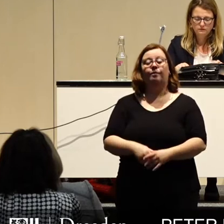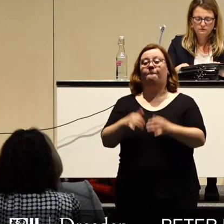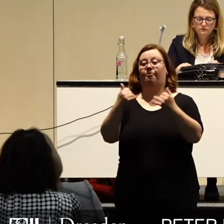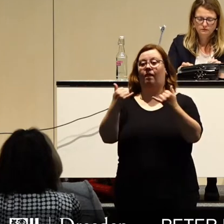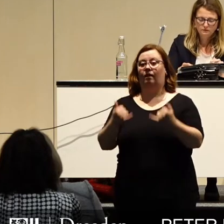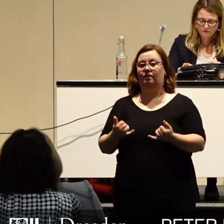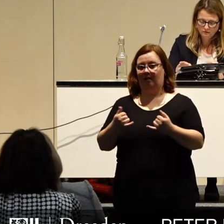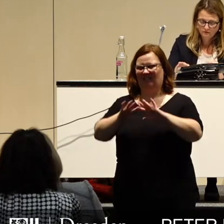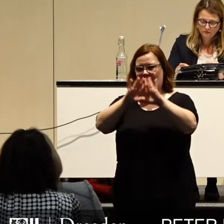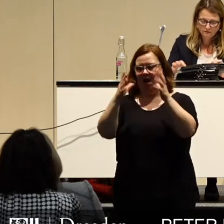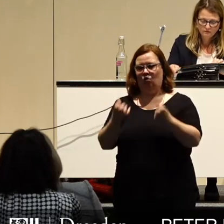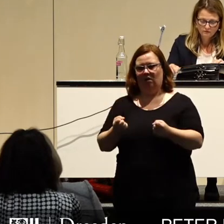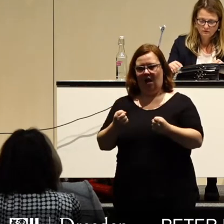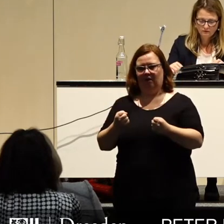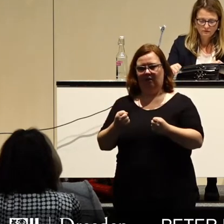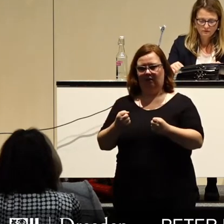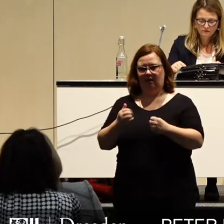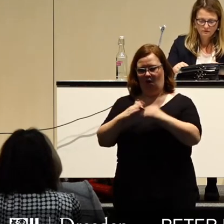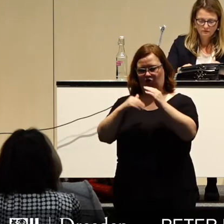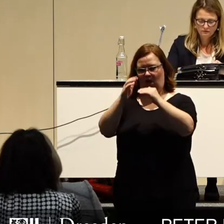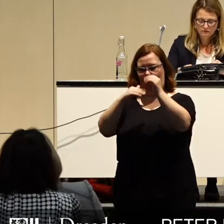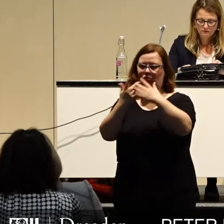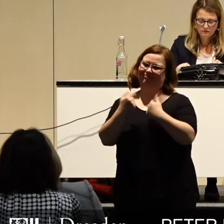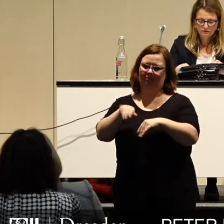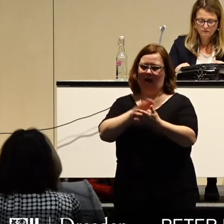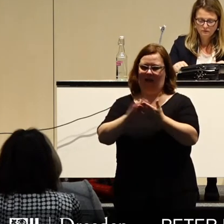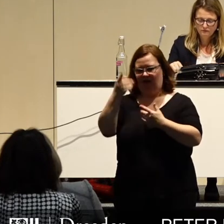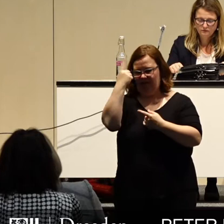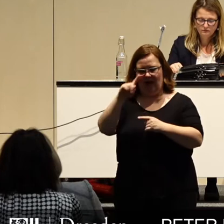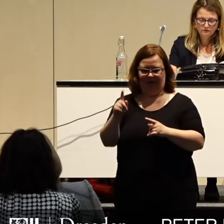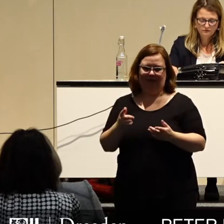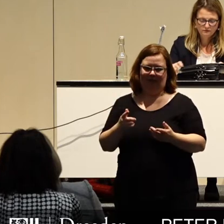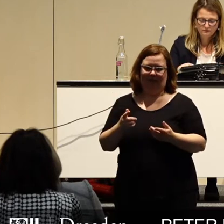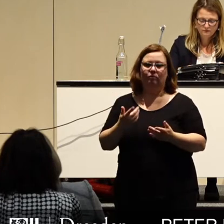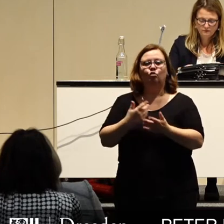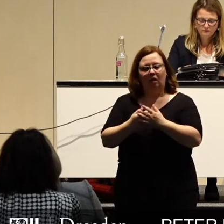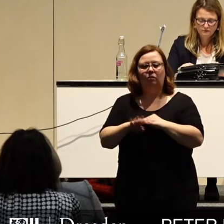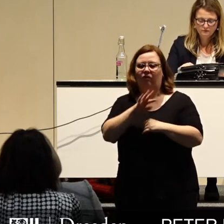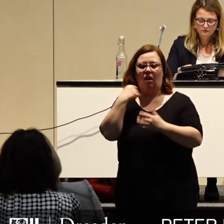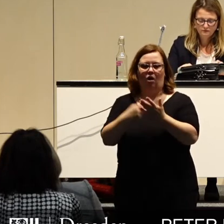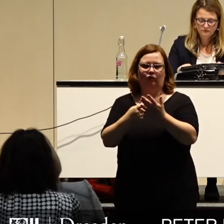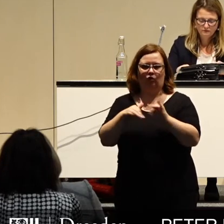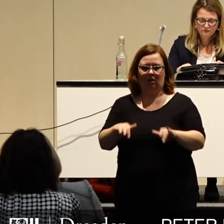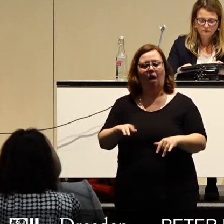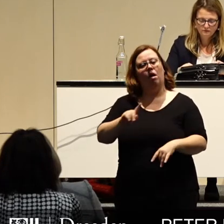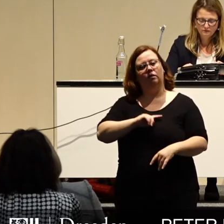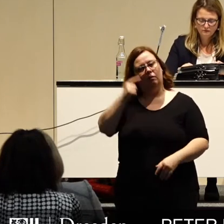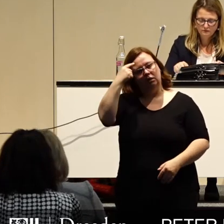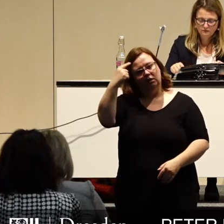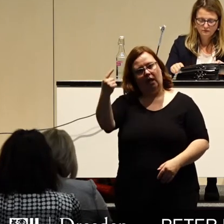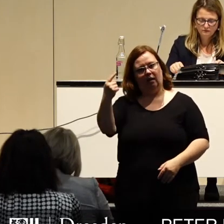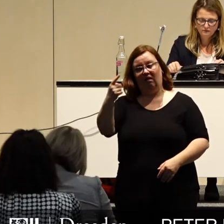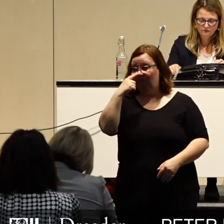Das jetzige Hausaufstellungsverfahren ist sicherlich nicht einfach und mit besonderen Herausforderungen verbunden. Ich bin aber überzeugt,